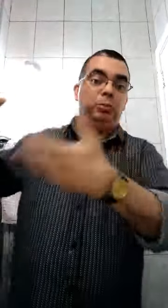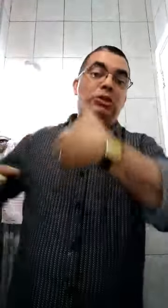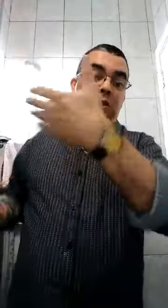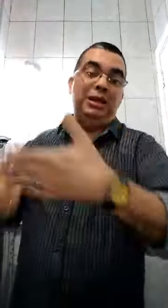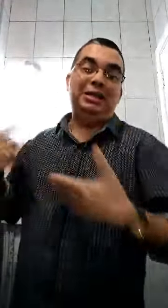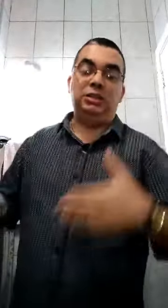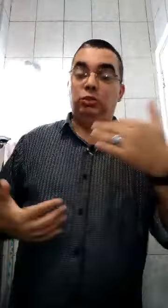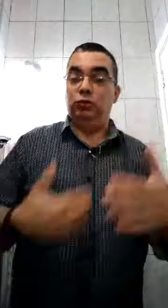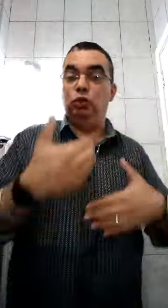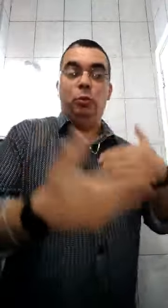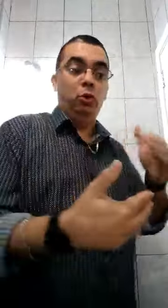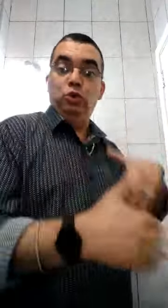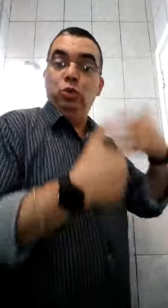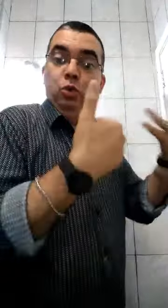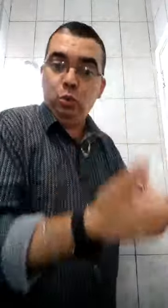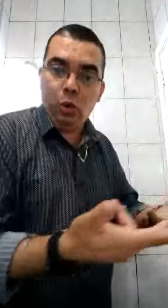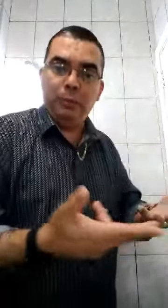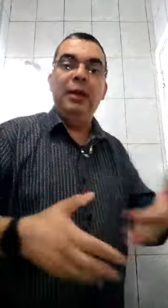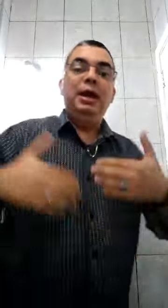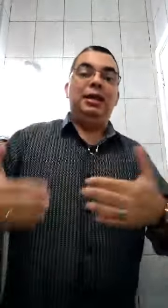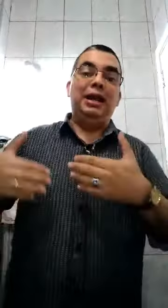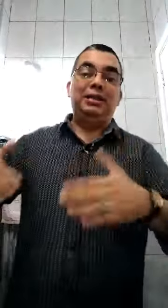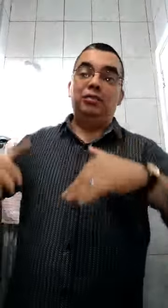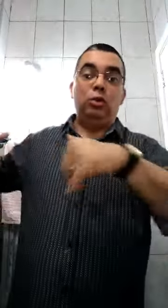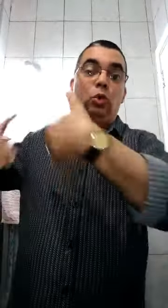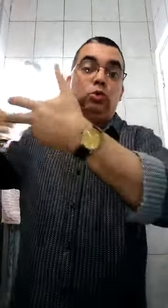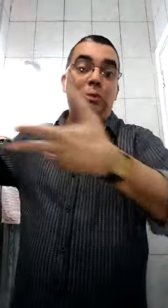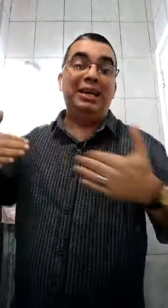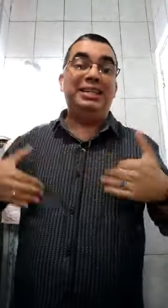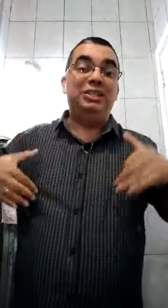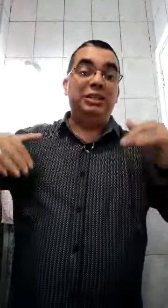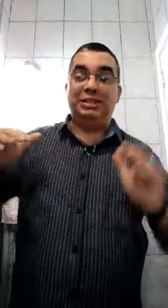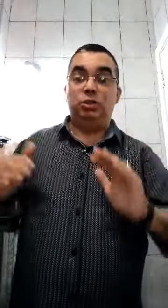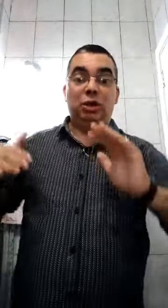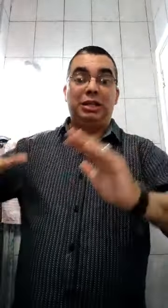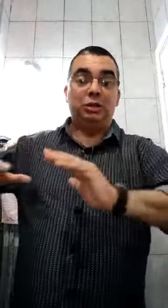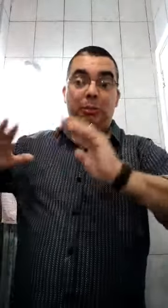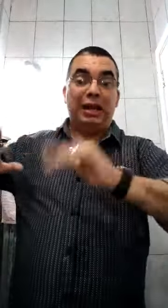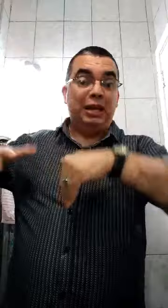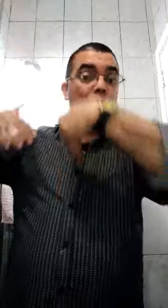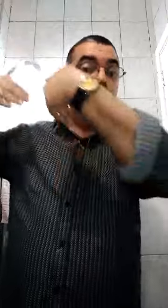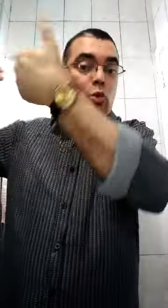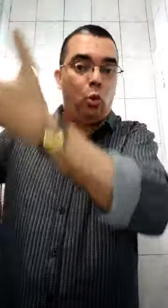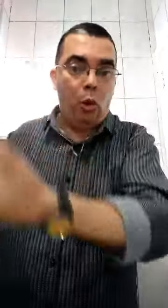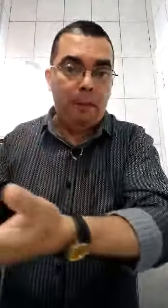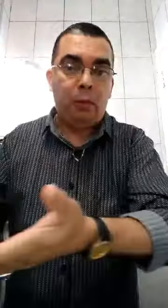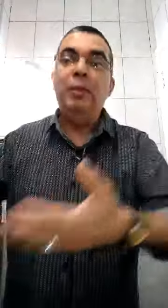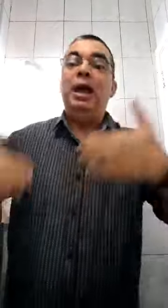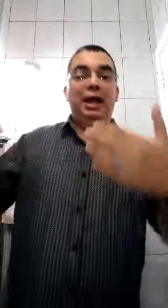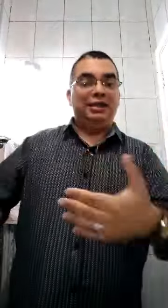esposa também assiste um vídeo pornô de outro homem, que ela está vendo outro homem, ela sente desejo, atração para aquele outro corpo, ela